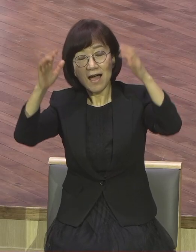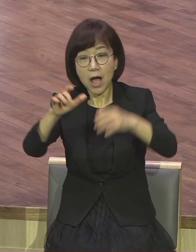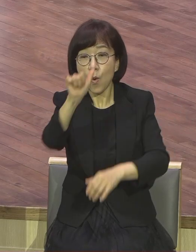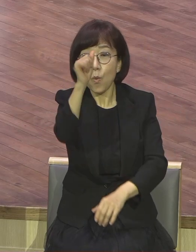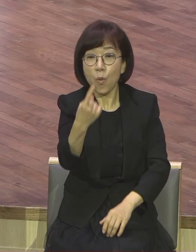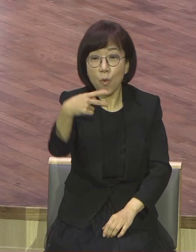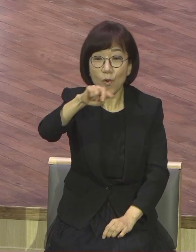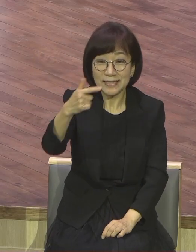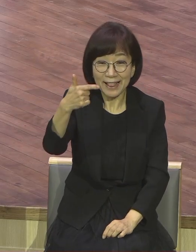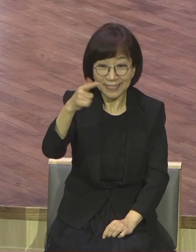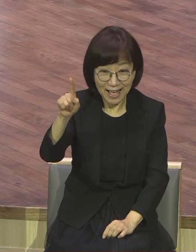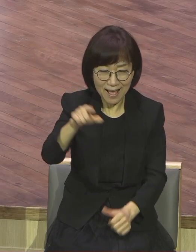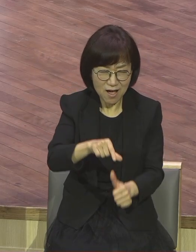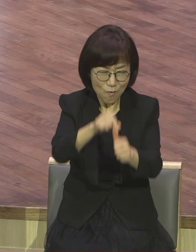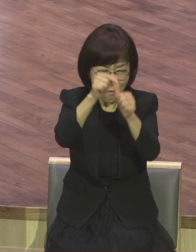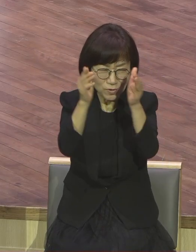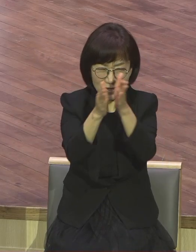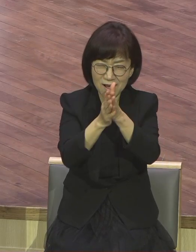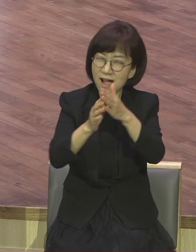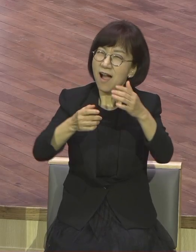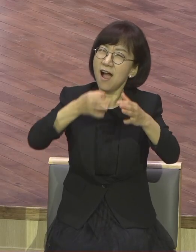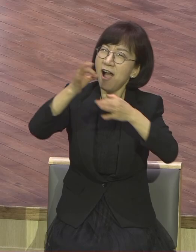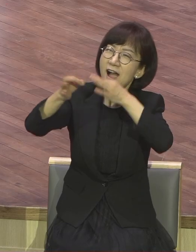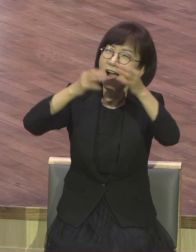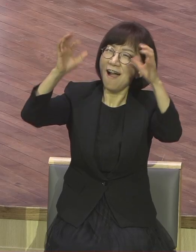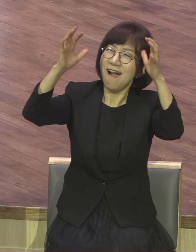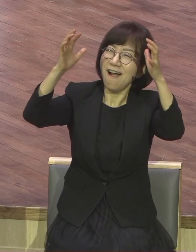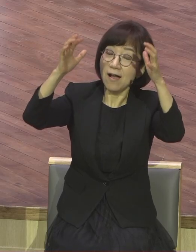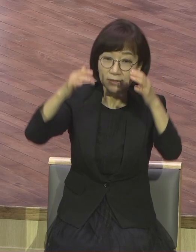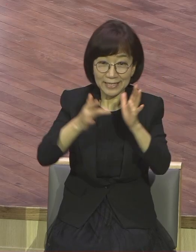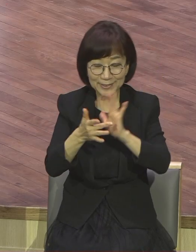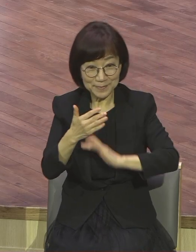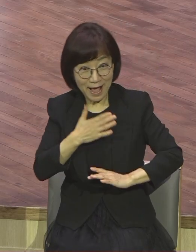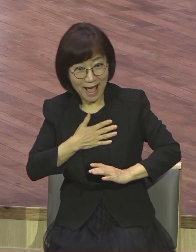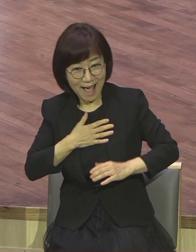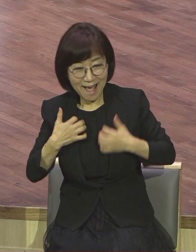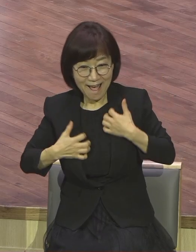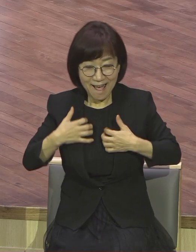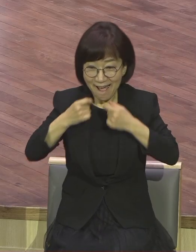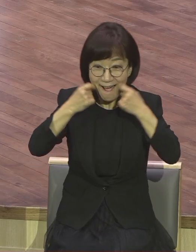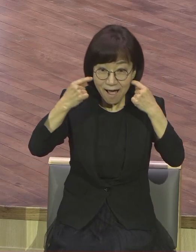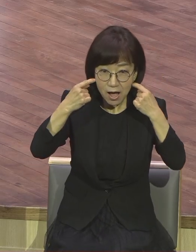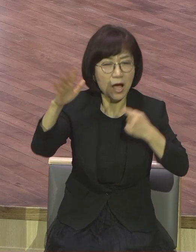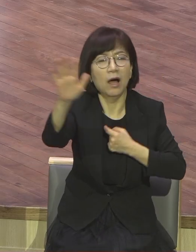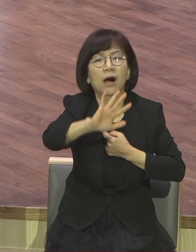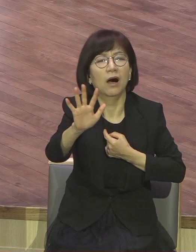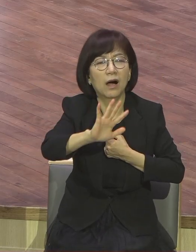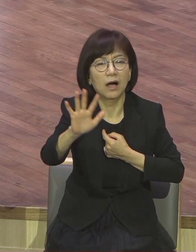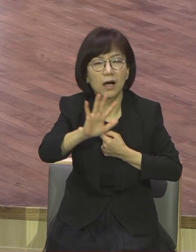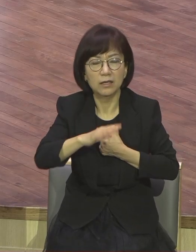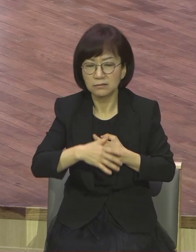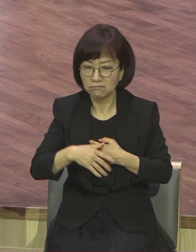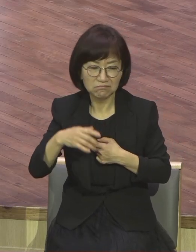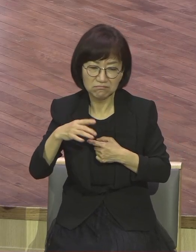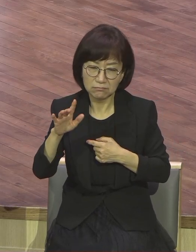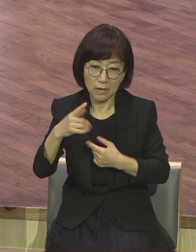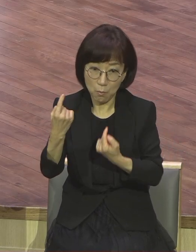관심 없었습니다. 그런데 우쭐하고 그런데 기분 좋아하지 않았습니까. 관심 없었습니다. 성전에 먼저